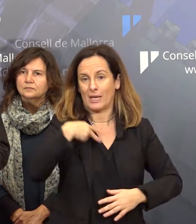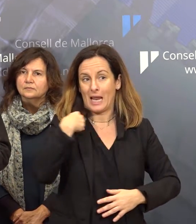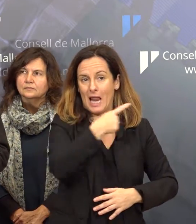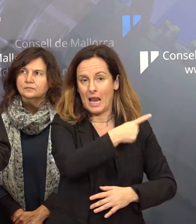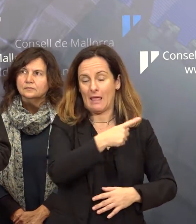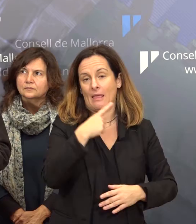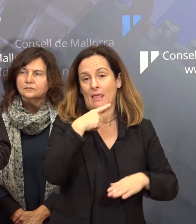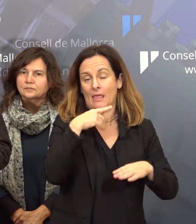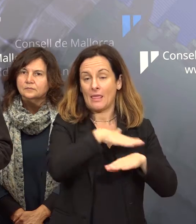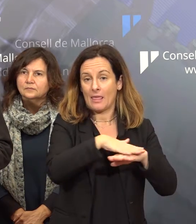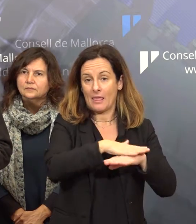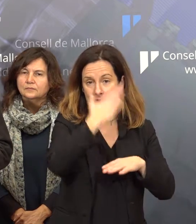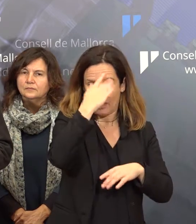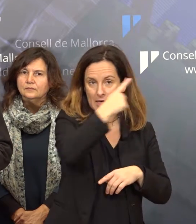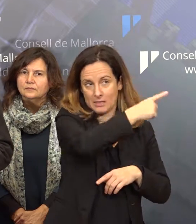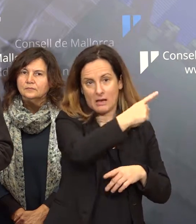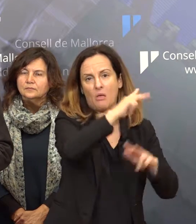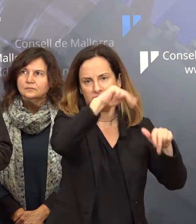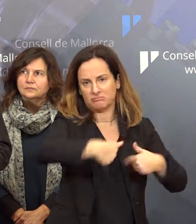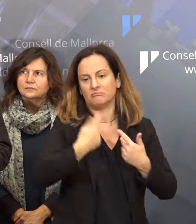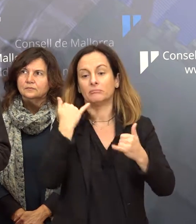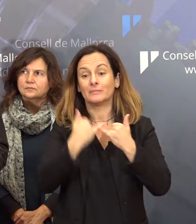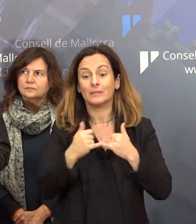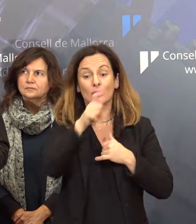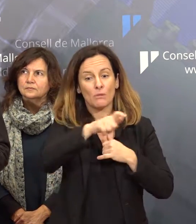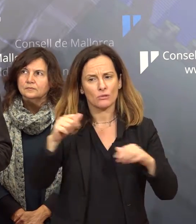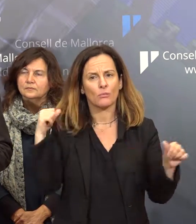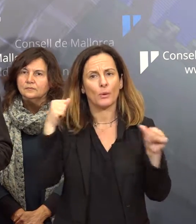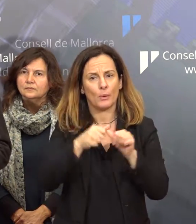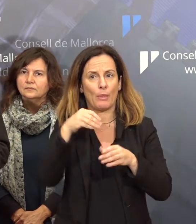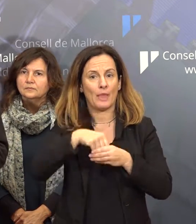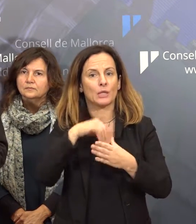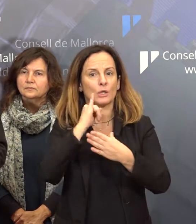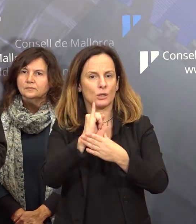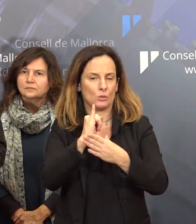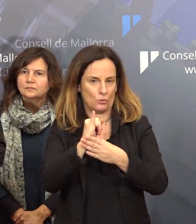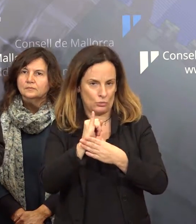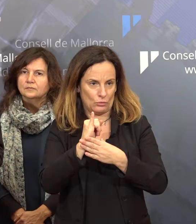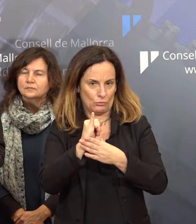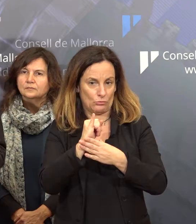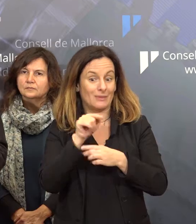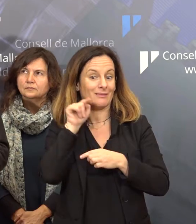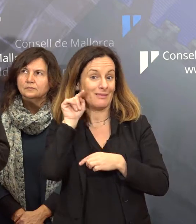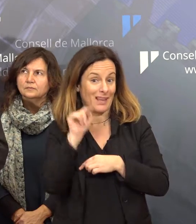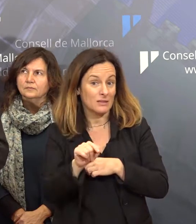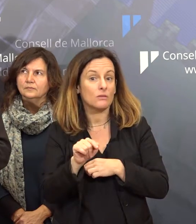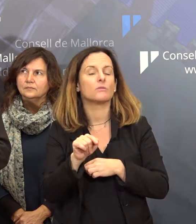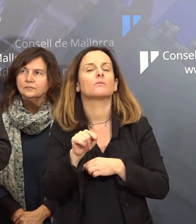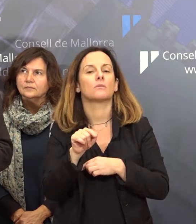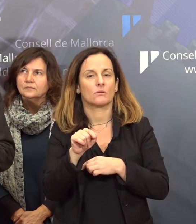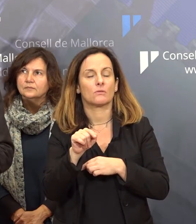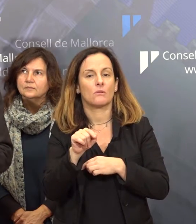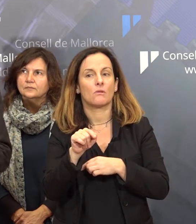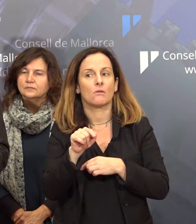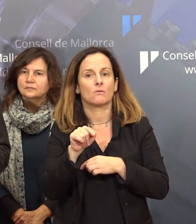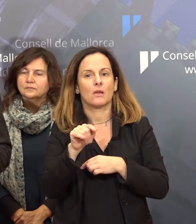funcionalitzar aquests col·lectius de persones que ja estaven fent feina dins l'institut per tant aquestes 70 persones que ja 1 de gener